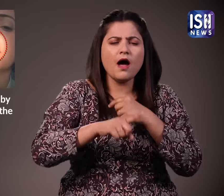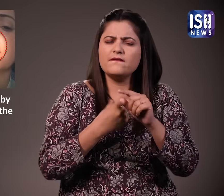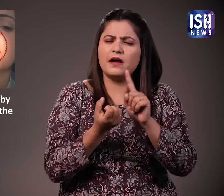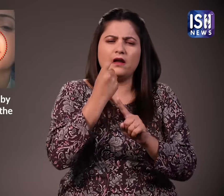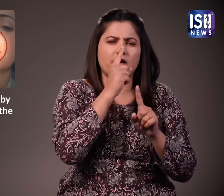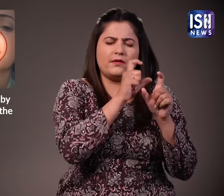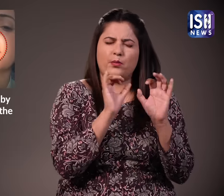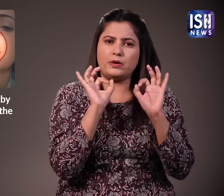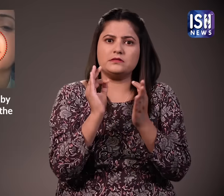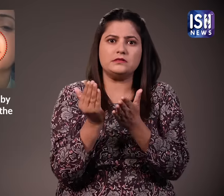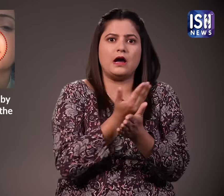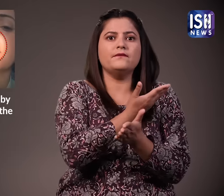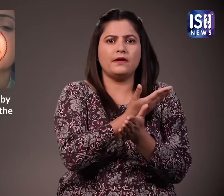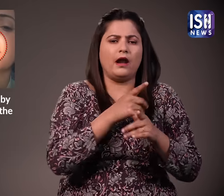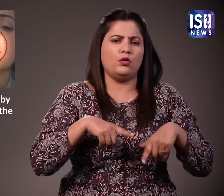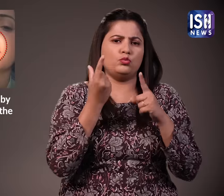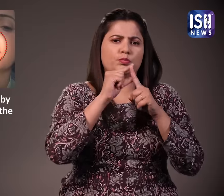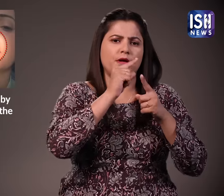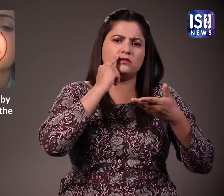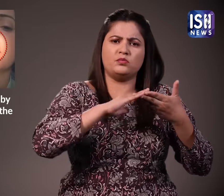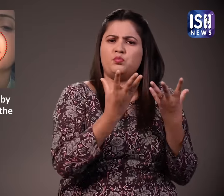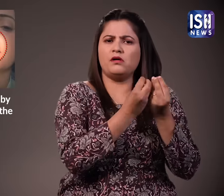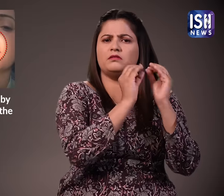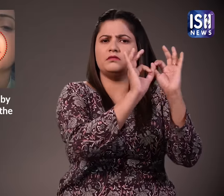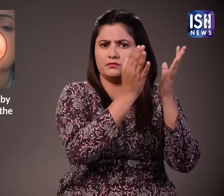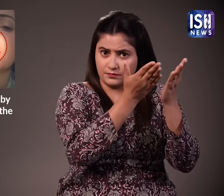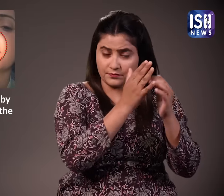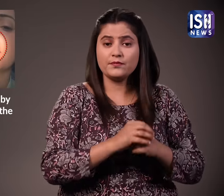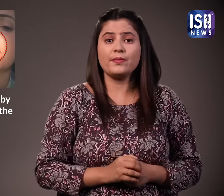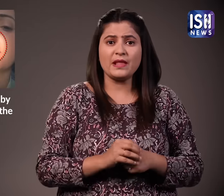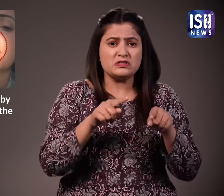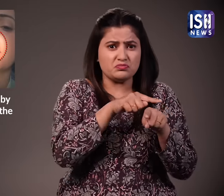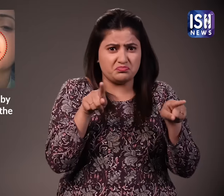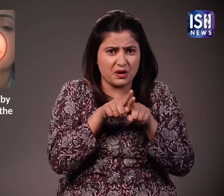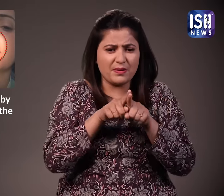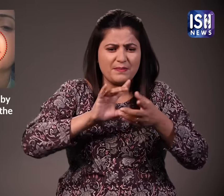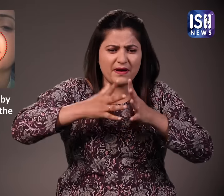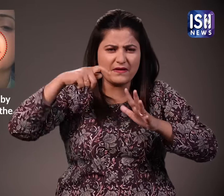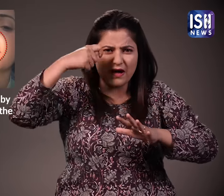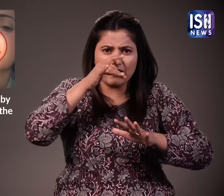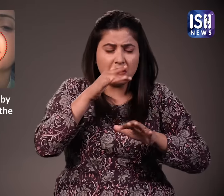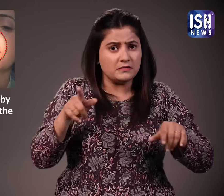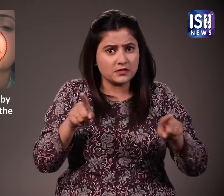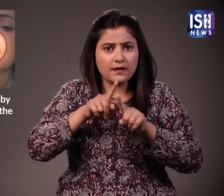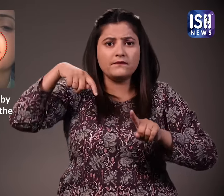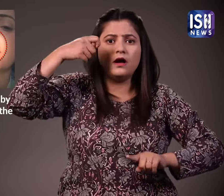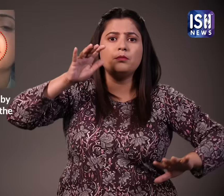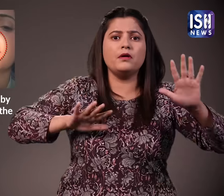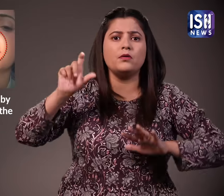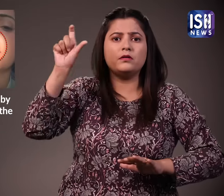सीमा पूरी तरह सुरक्षित है और वो फिलहाल अपने पती के साथ यूपे में रह रही है रश्मी का मंदाना जैसी अभिनेत्रिया भी पहले